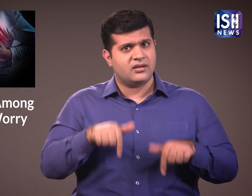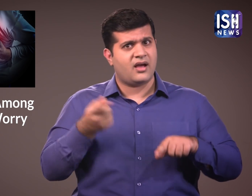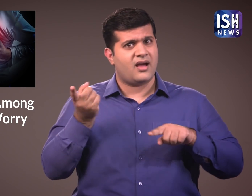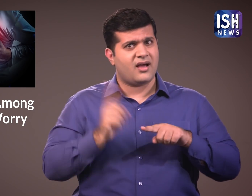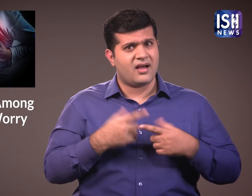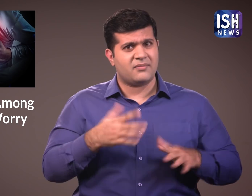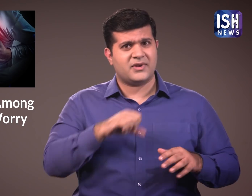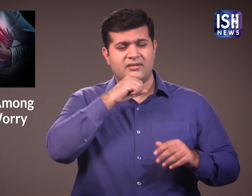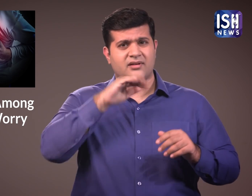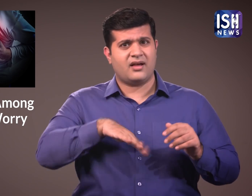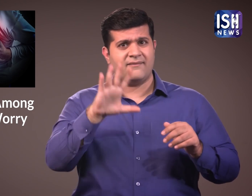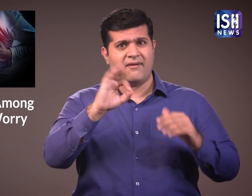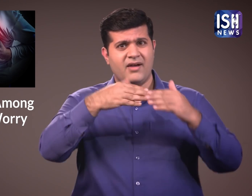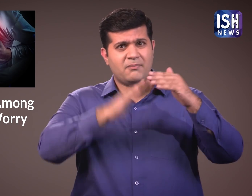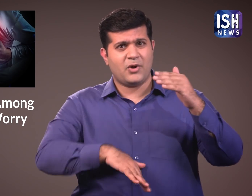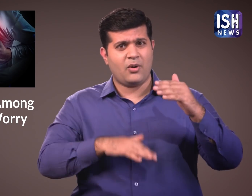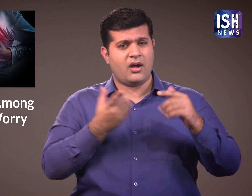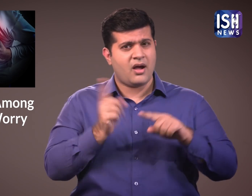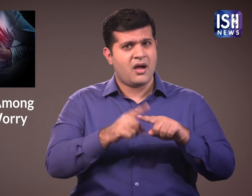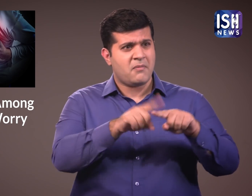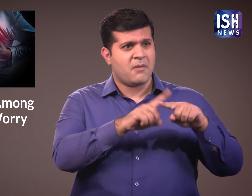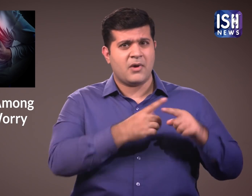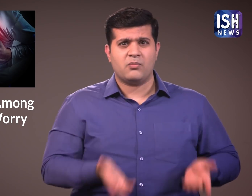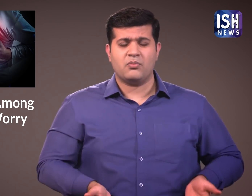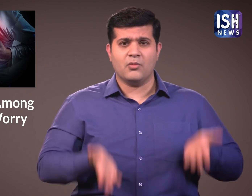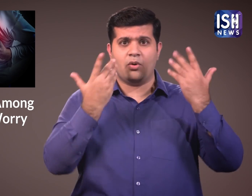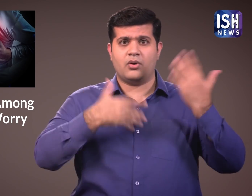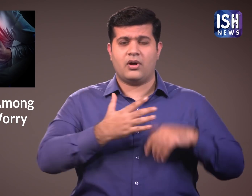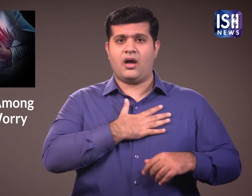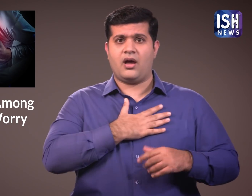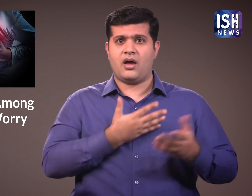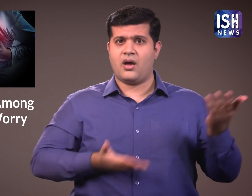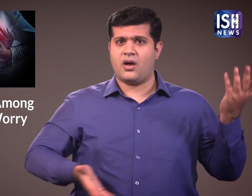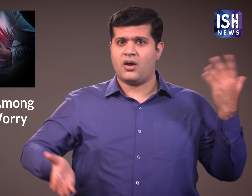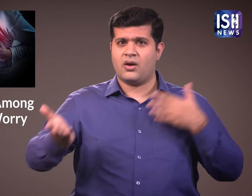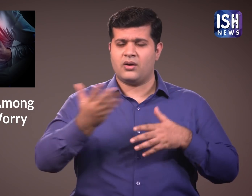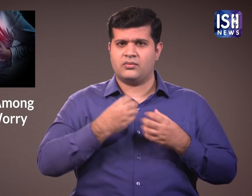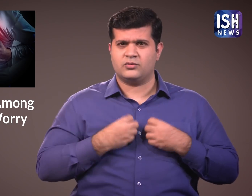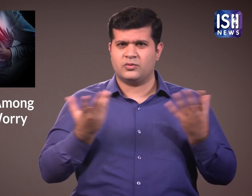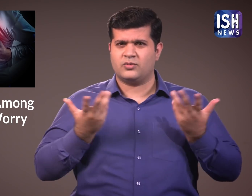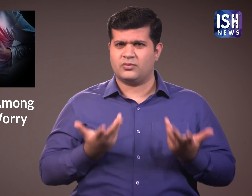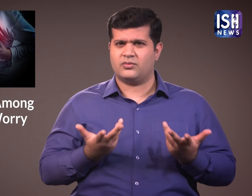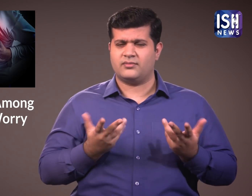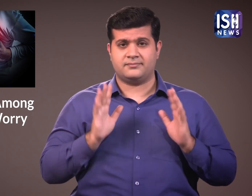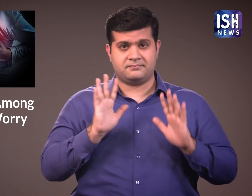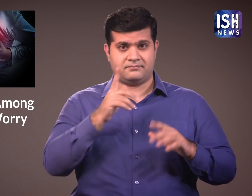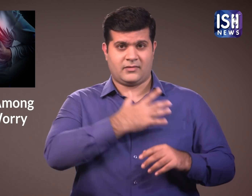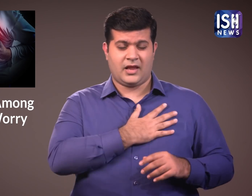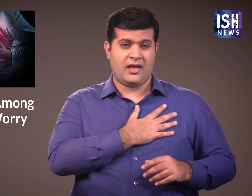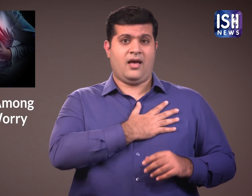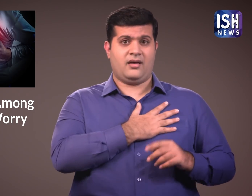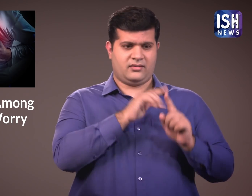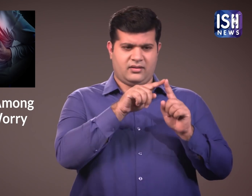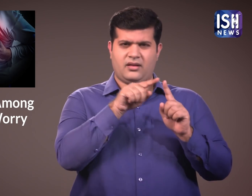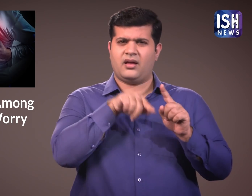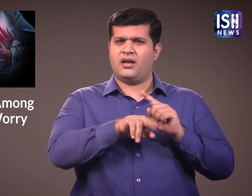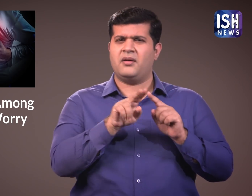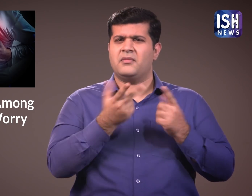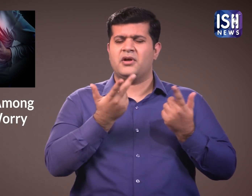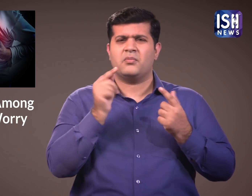हलाकि अब 50 साल से कम उम्र के लोगों को भी दिल का दौरा हो रहा है यह बहुत चौकाने वाला है तो दिल का दौरा